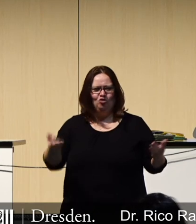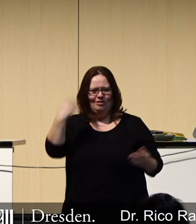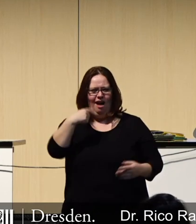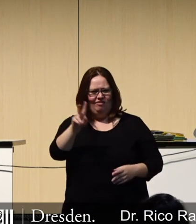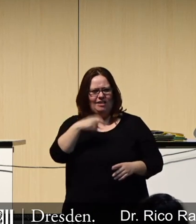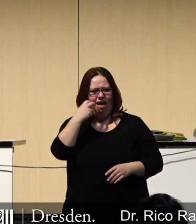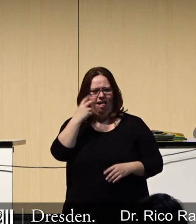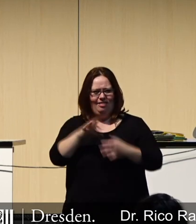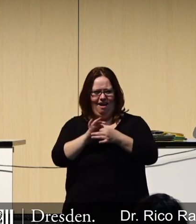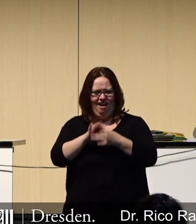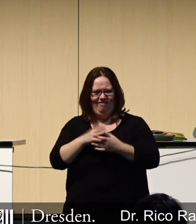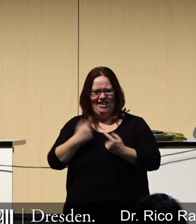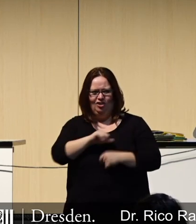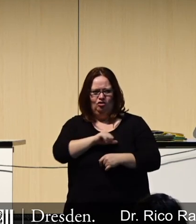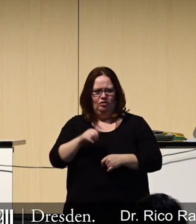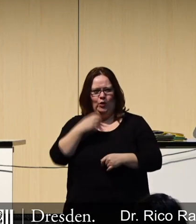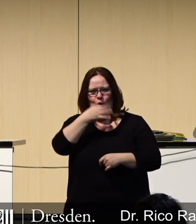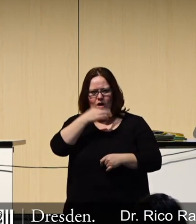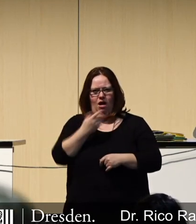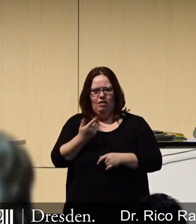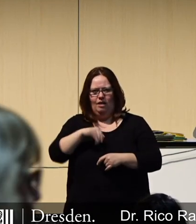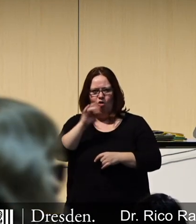Bezug auf alternde Menschen angesprochen.